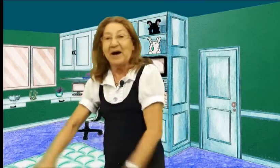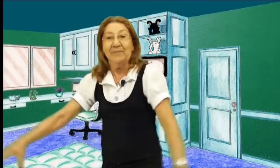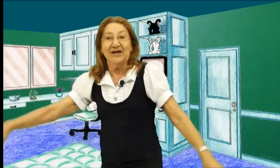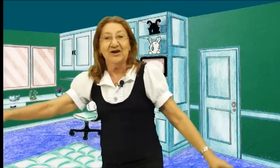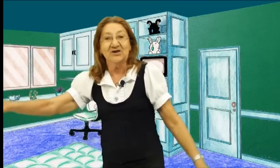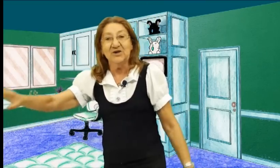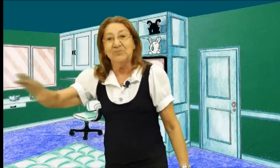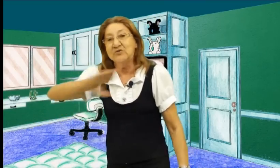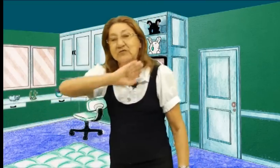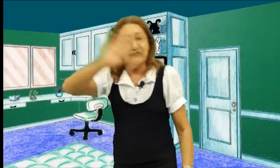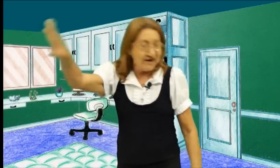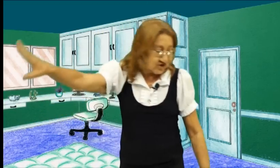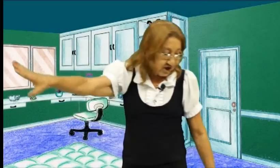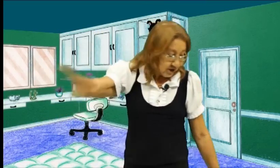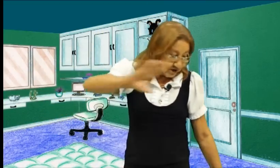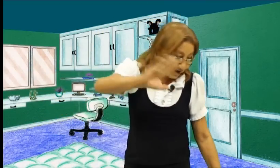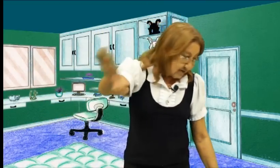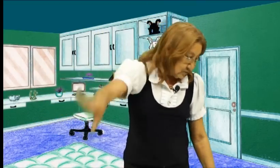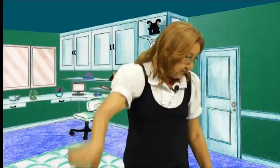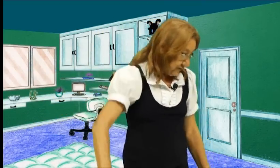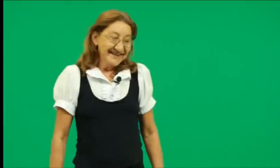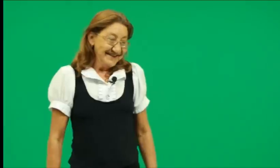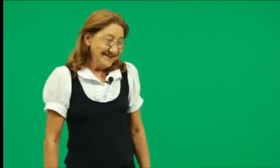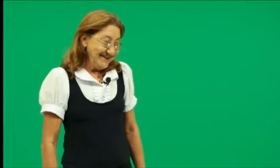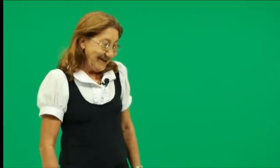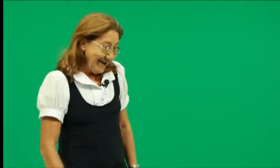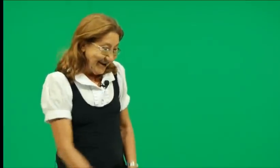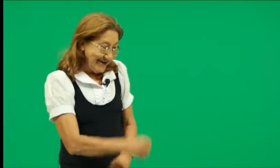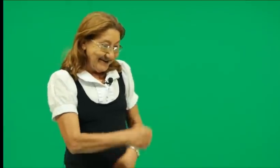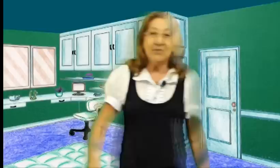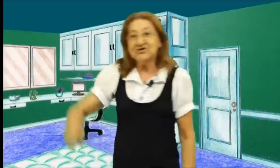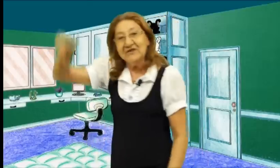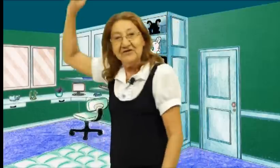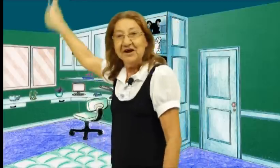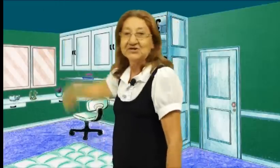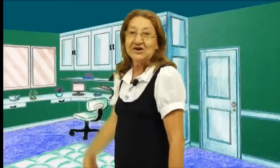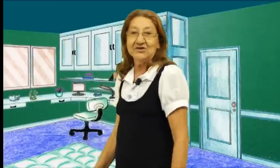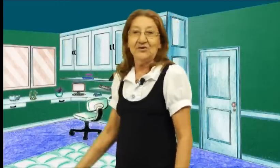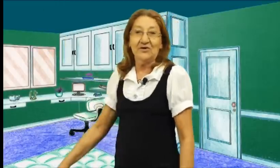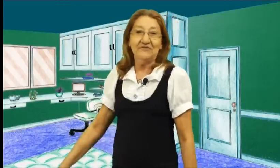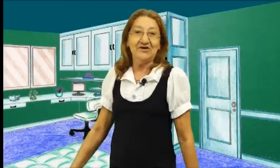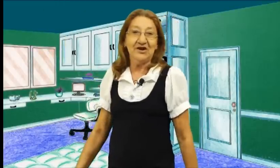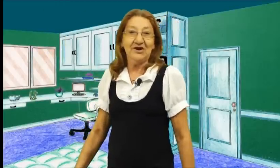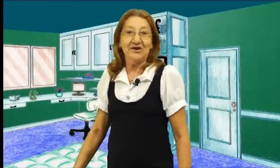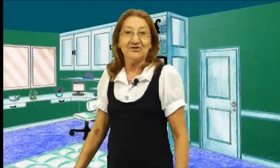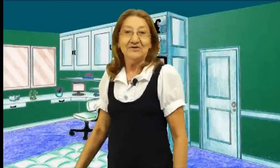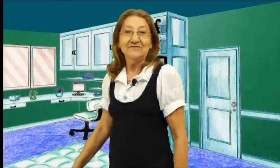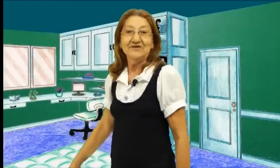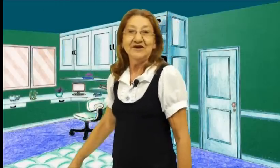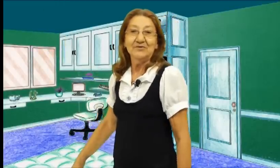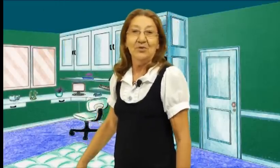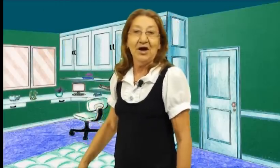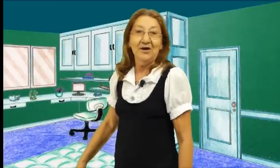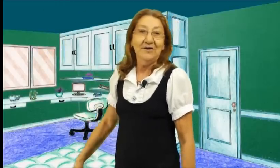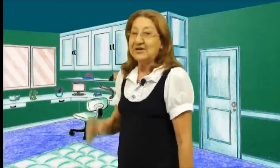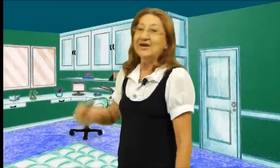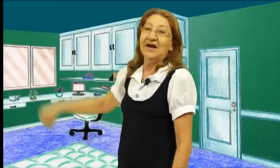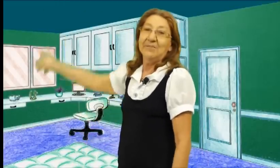babado aqui Não vai ter aula e acabou Bota a vieta aí A vieta, vieta, não é? Bota aí a